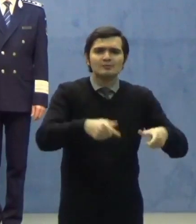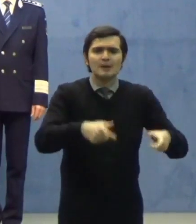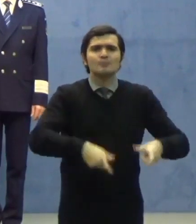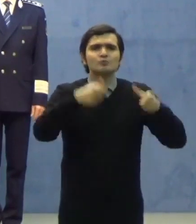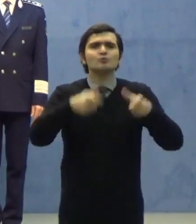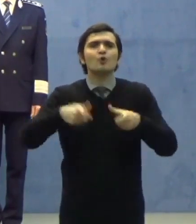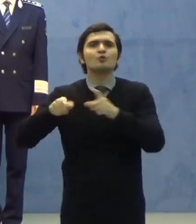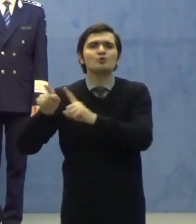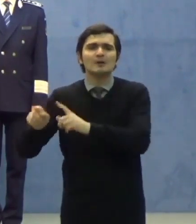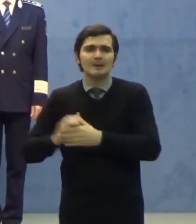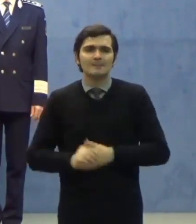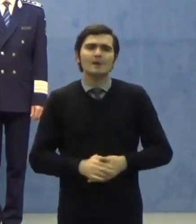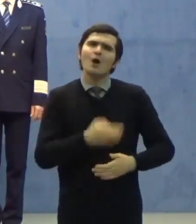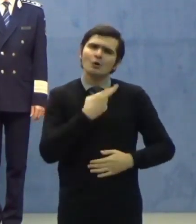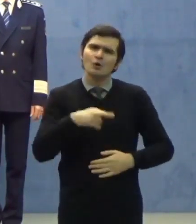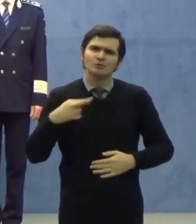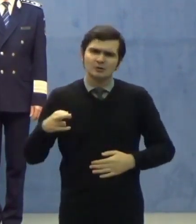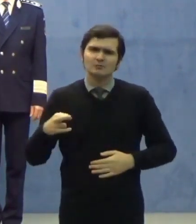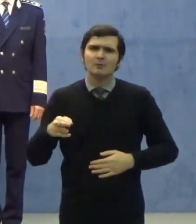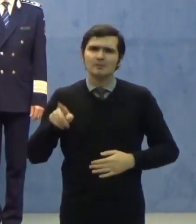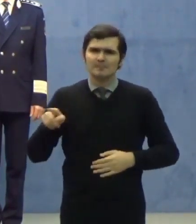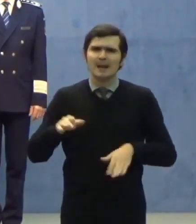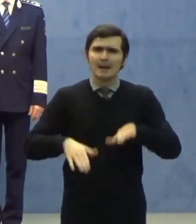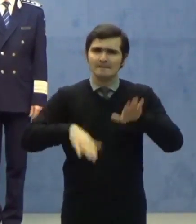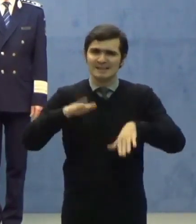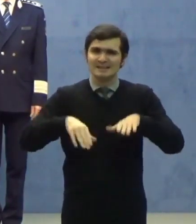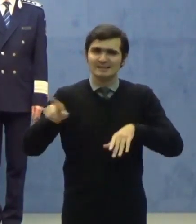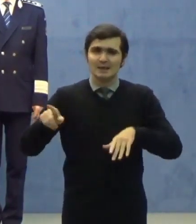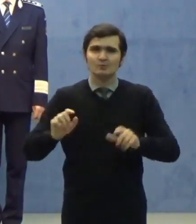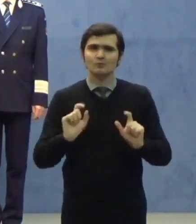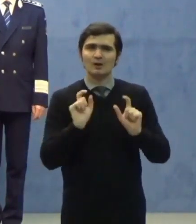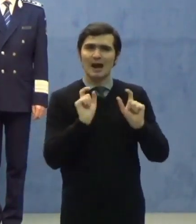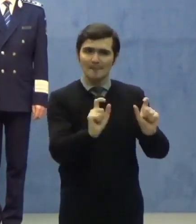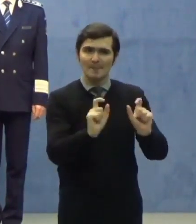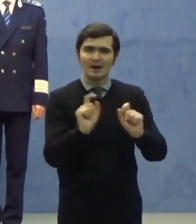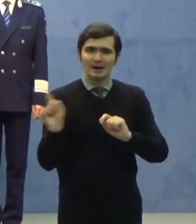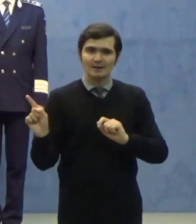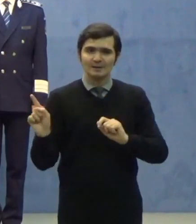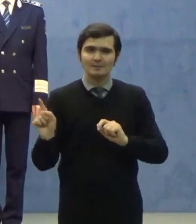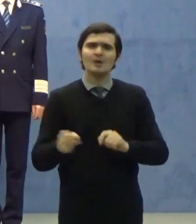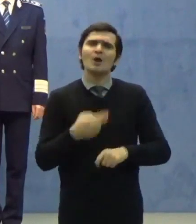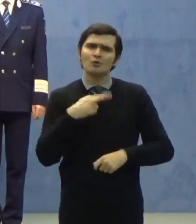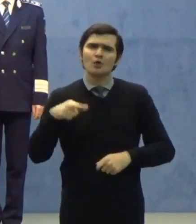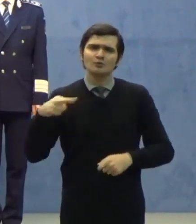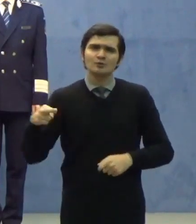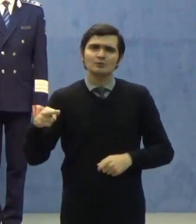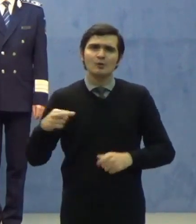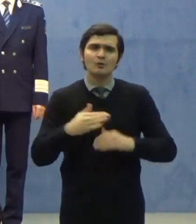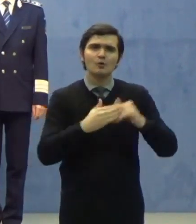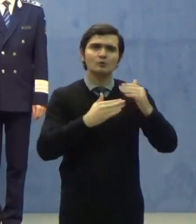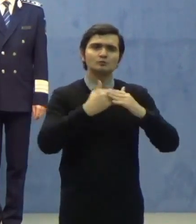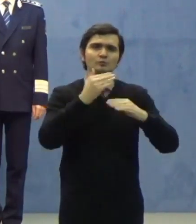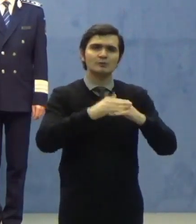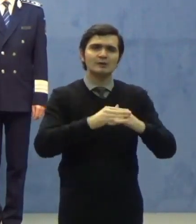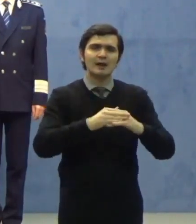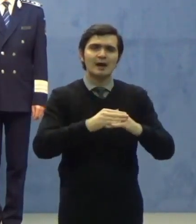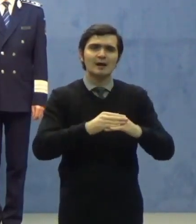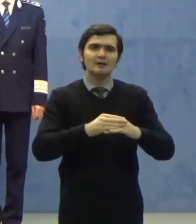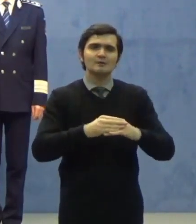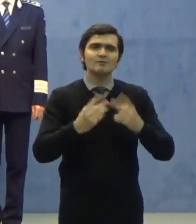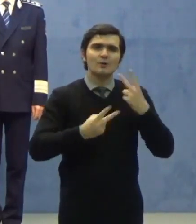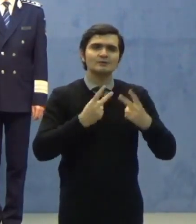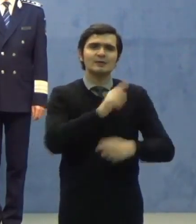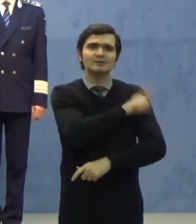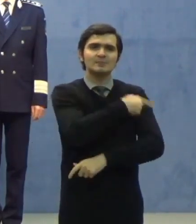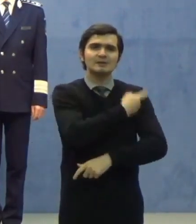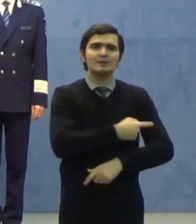Continua din partea Ministerului Apărării construirea și instalarea Spitalului Rol 2 Spitalul